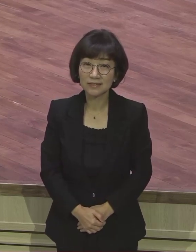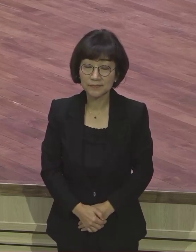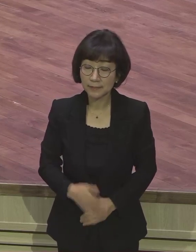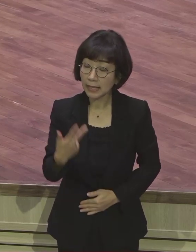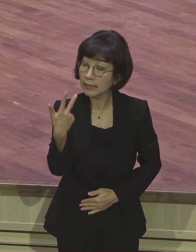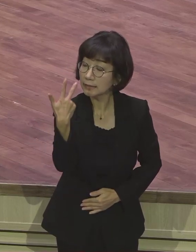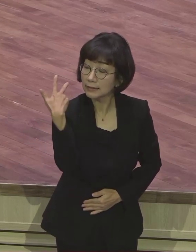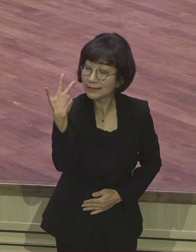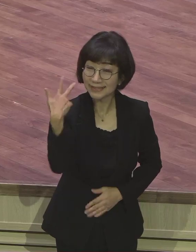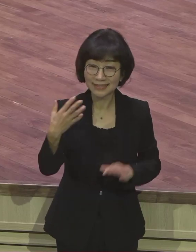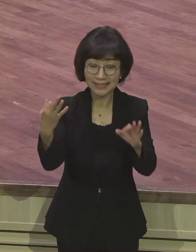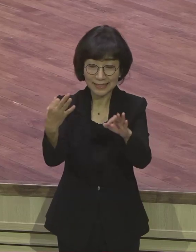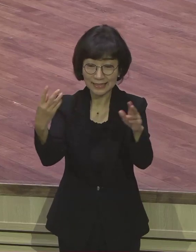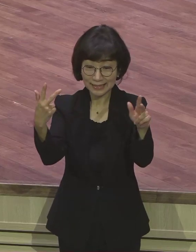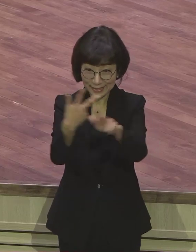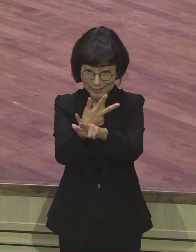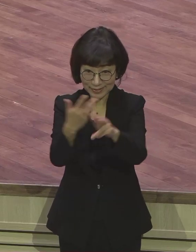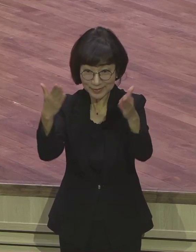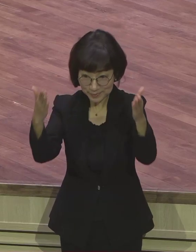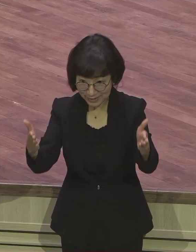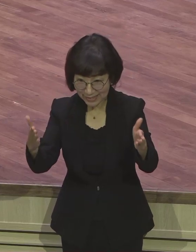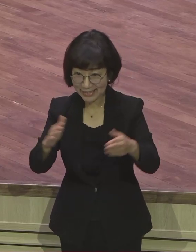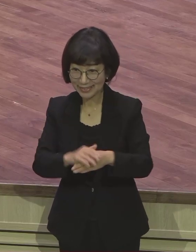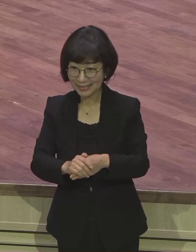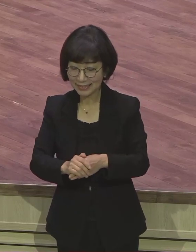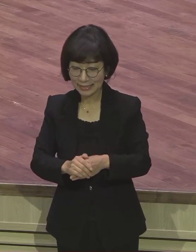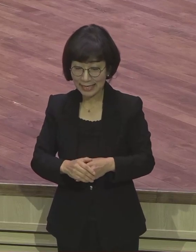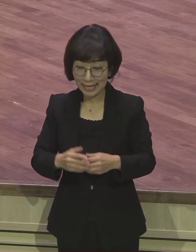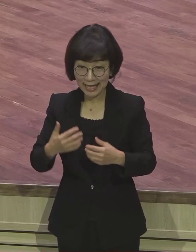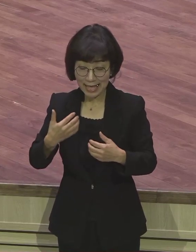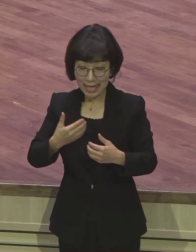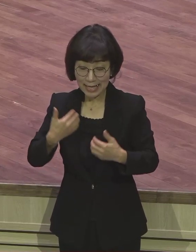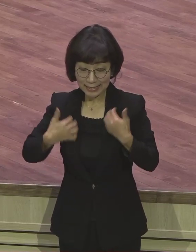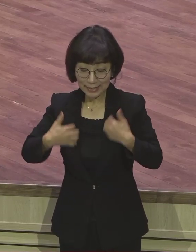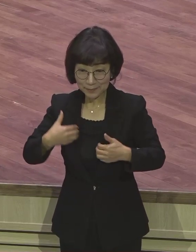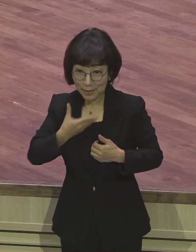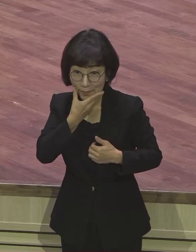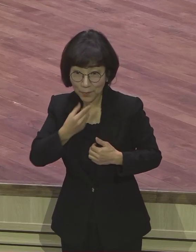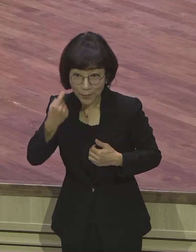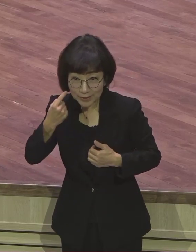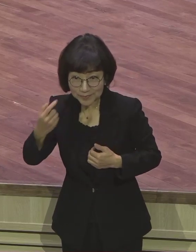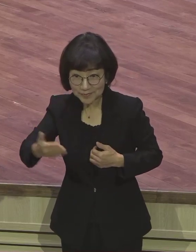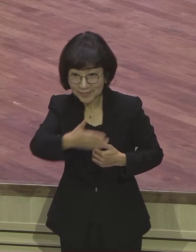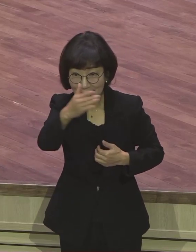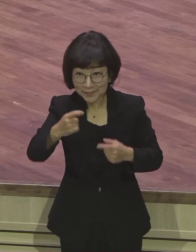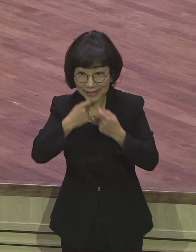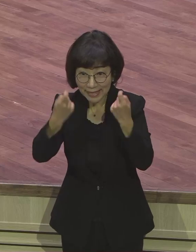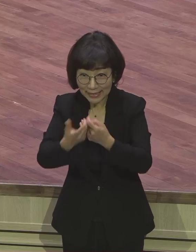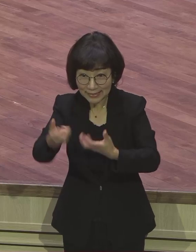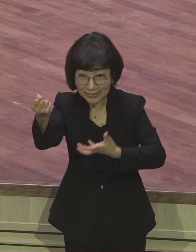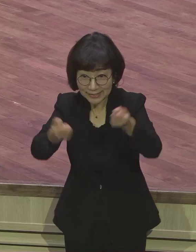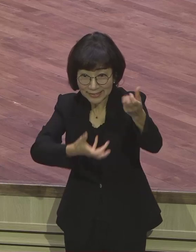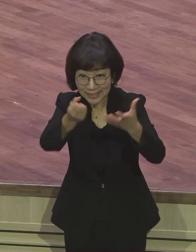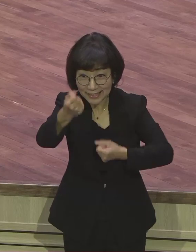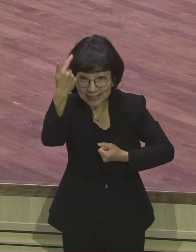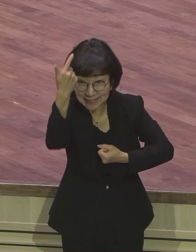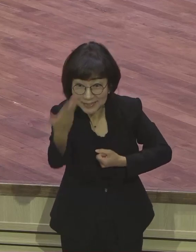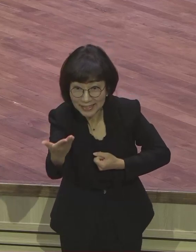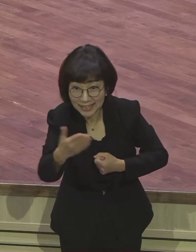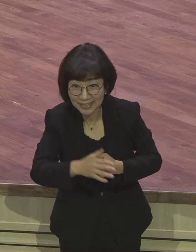주간 동안 이 기뻄의 복음이 여러분 개인의 복음이 되었습니까? 좀 화가 나고 짜증이 날 일이